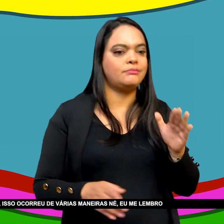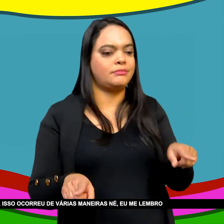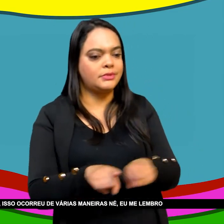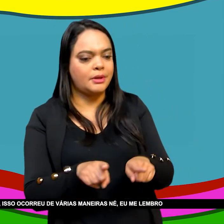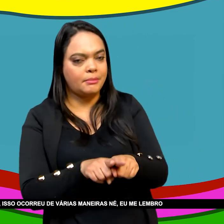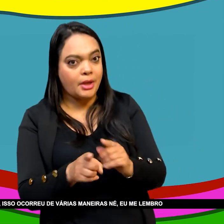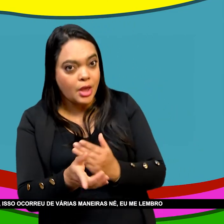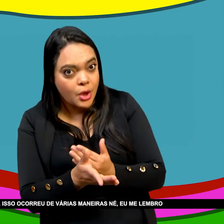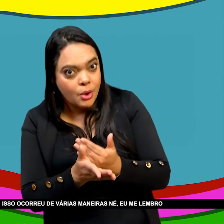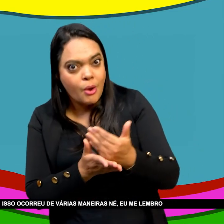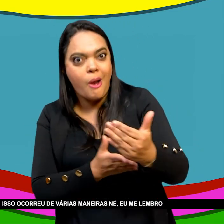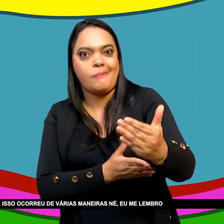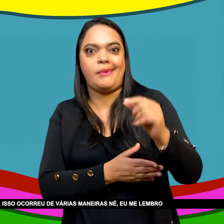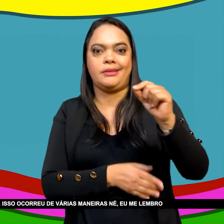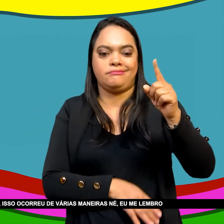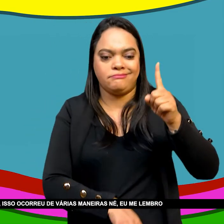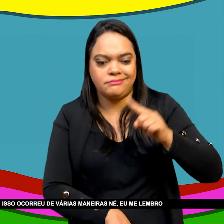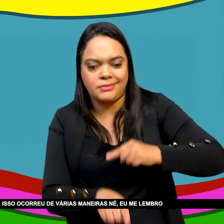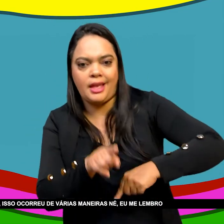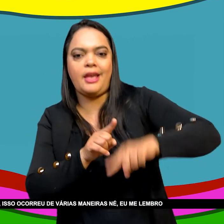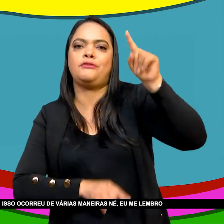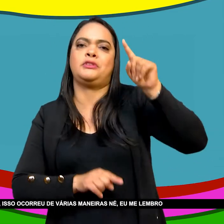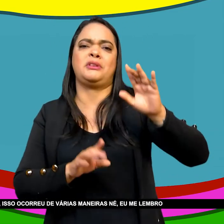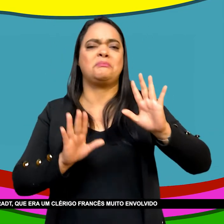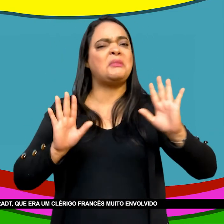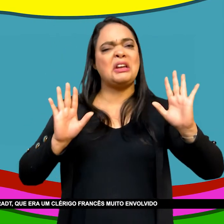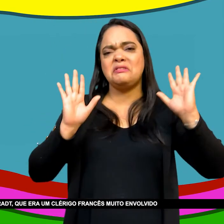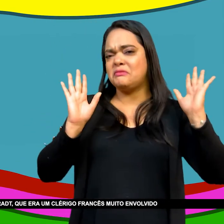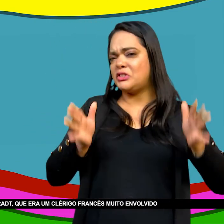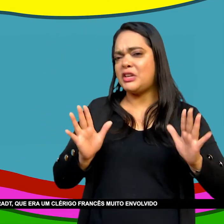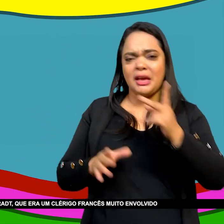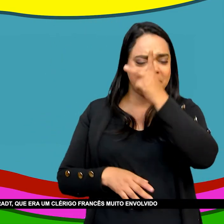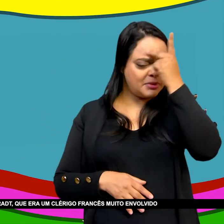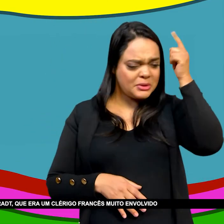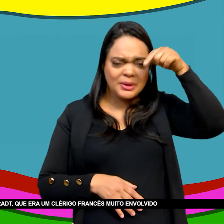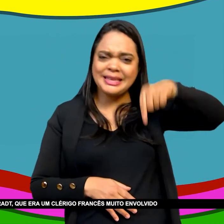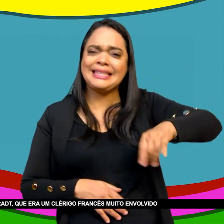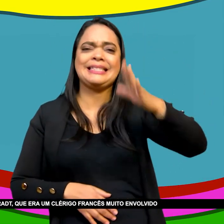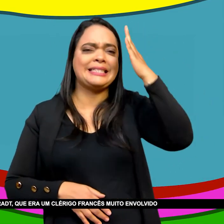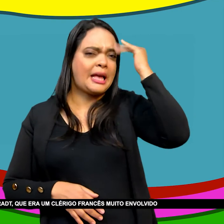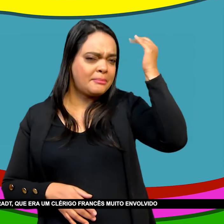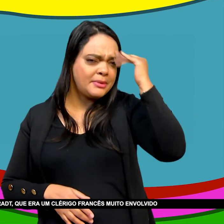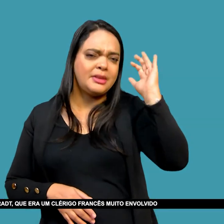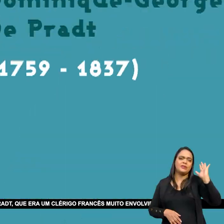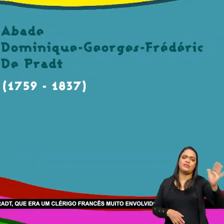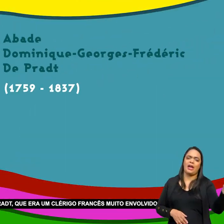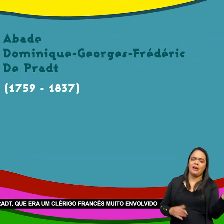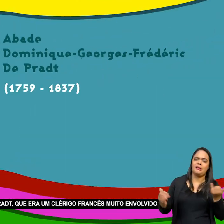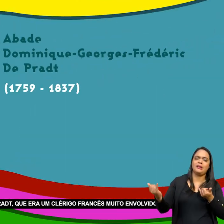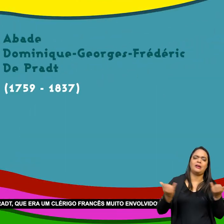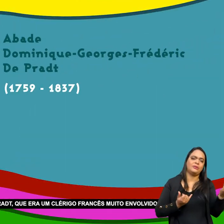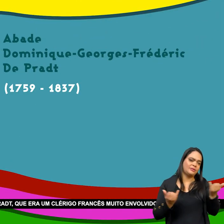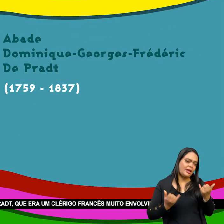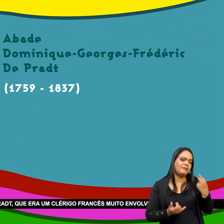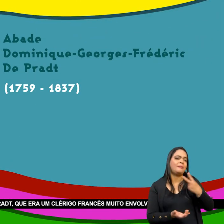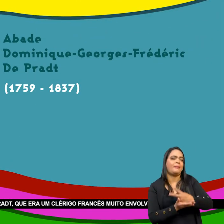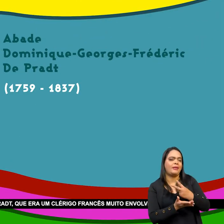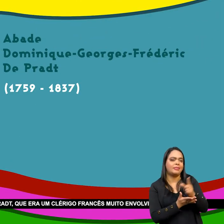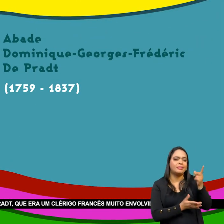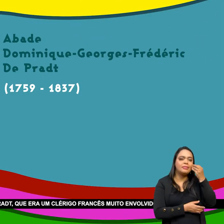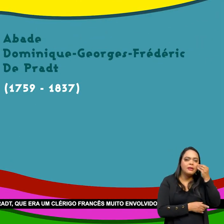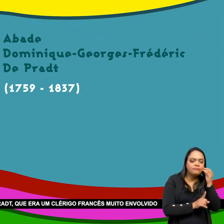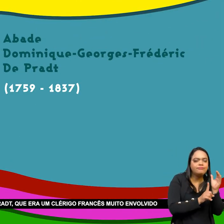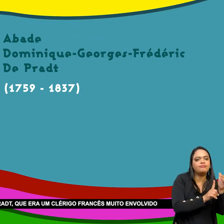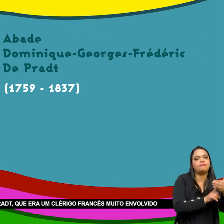E isso ocorreu De várias maneiras Eu me lembro Que tinha na época Um pensador Francês O Abad de